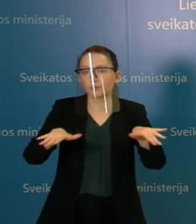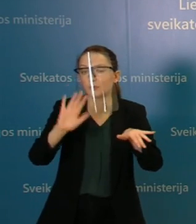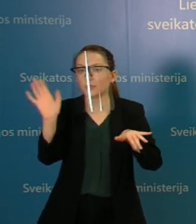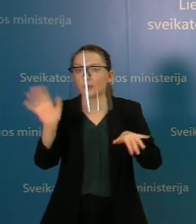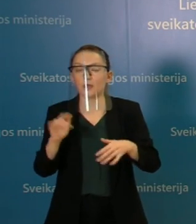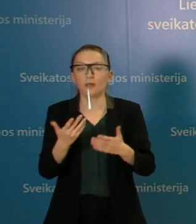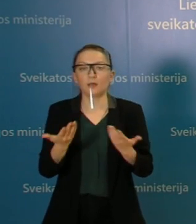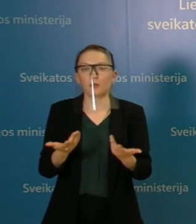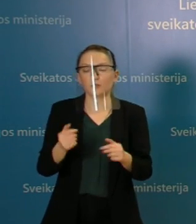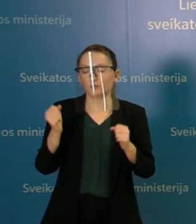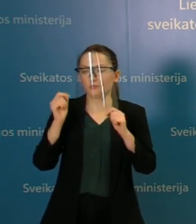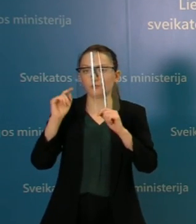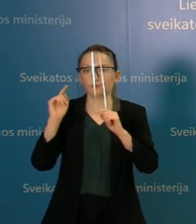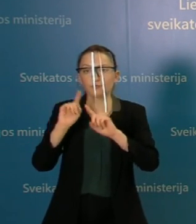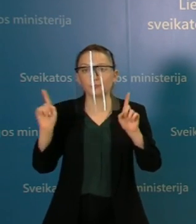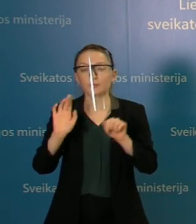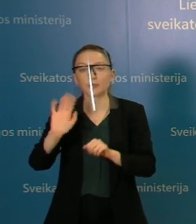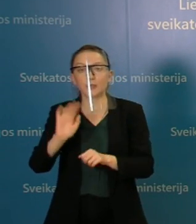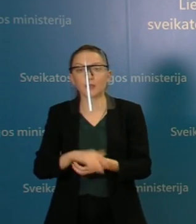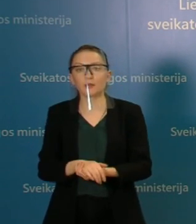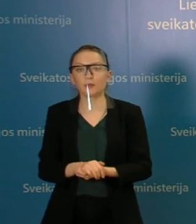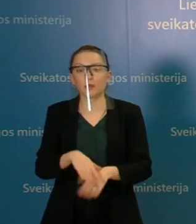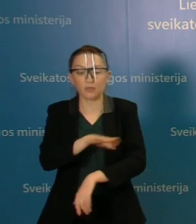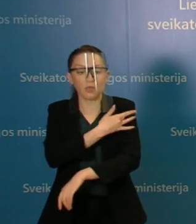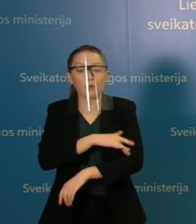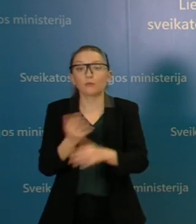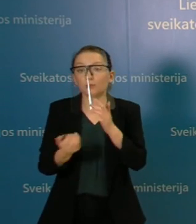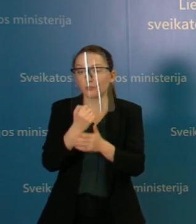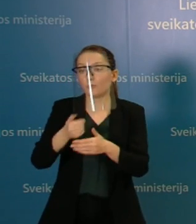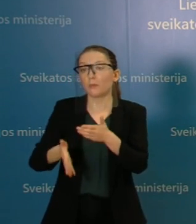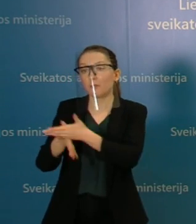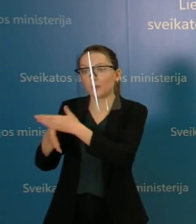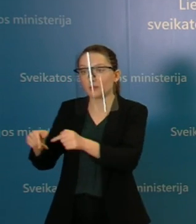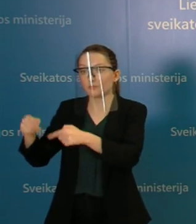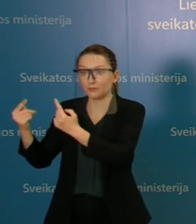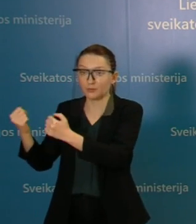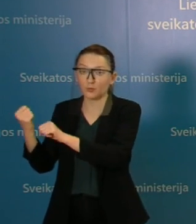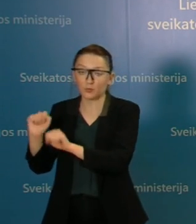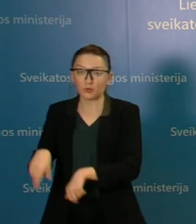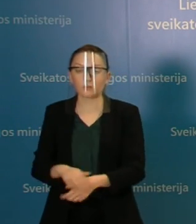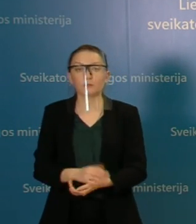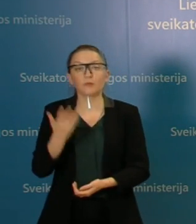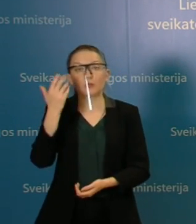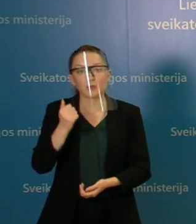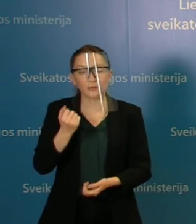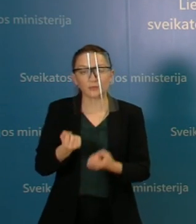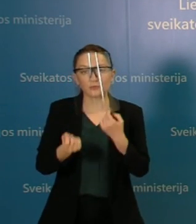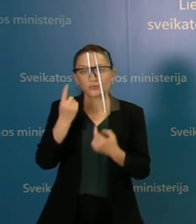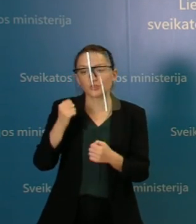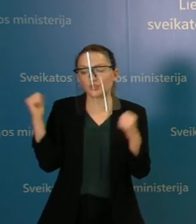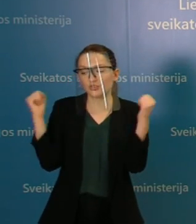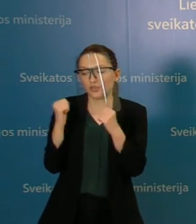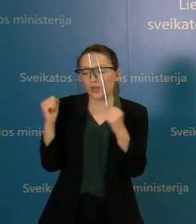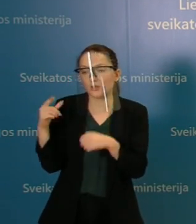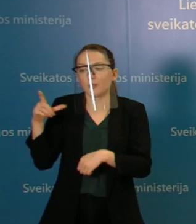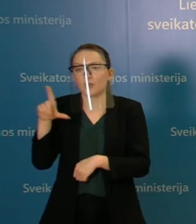neatsitiktų kažkokiu nenumatytų dalykų ir pacientai gautų pagalbą. Tais atvejais, kada tikrai yra šalta